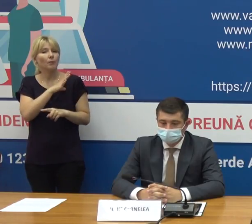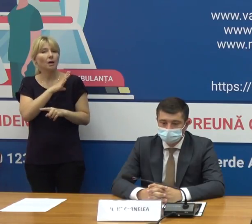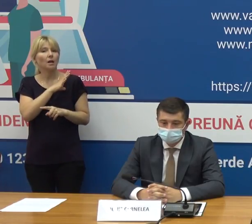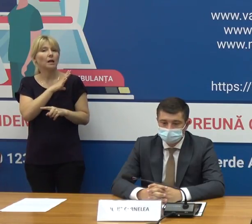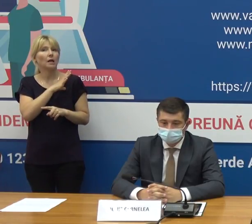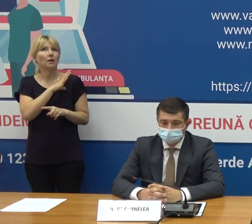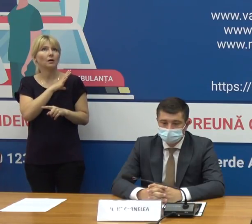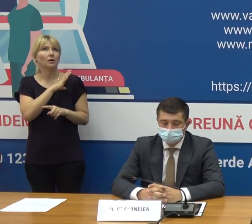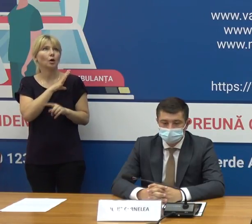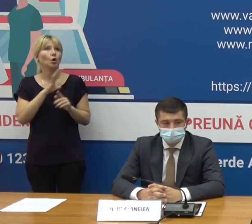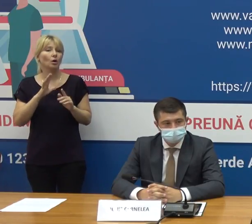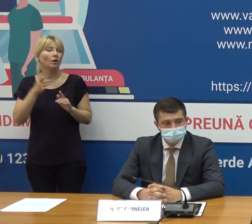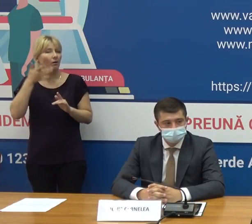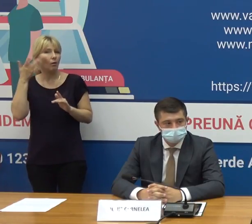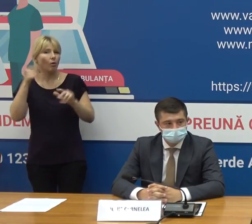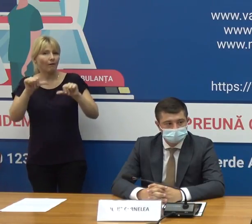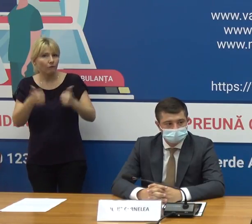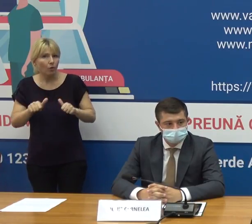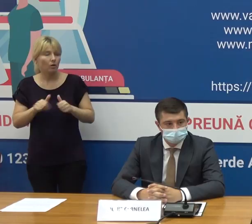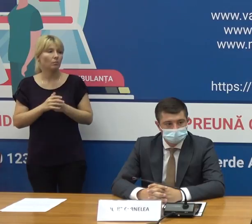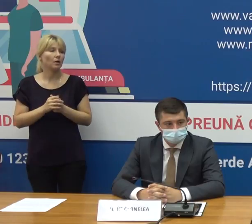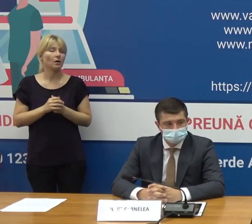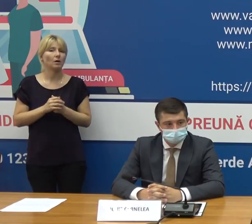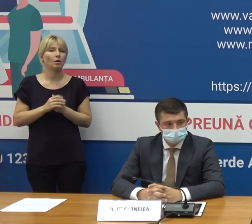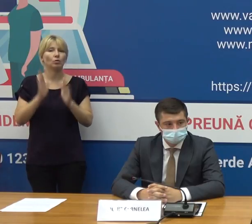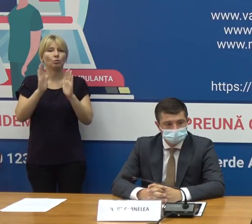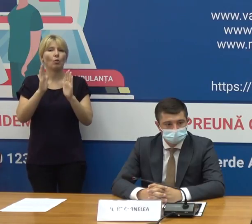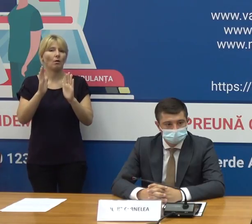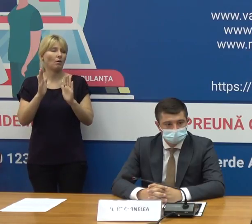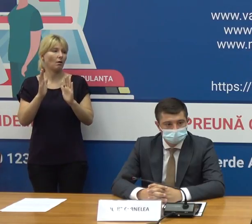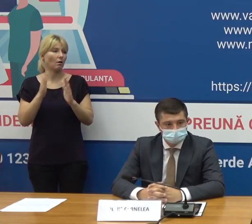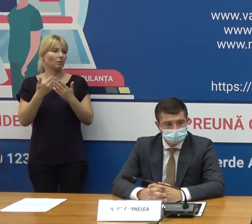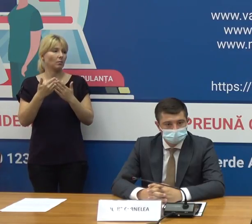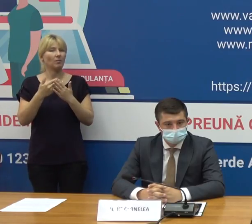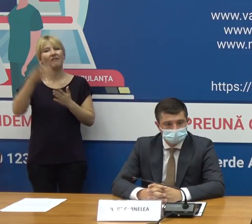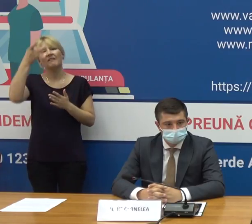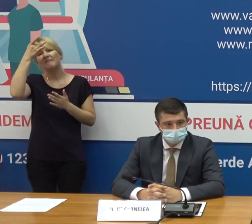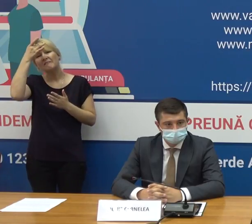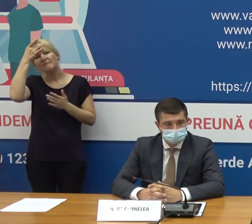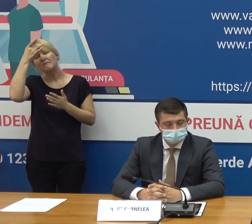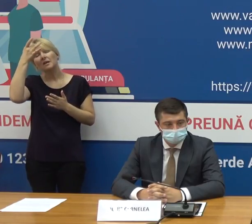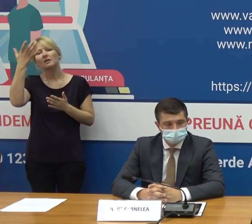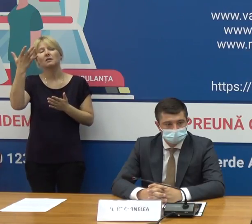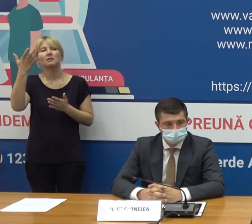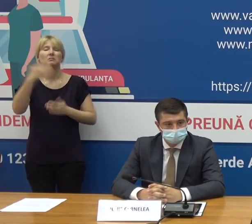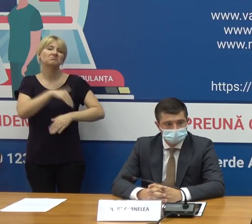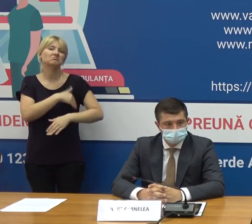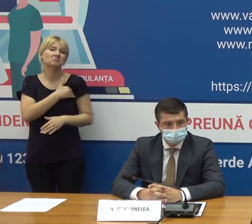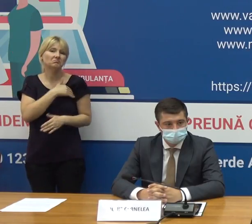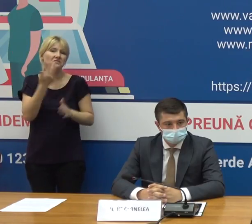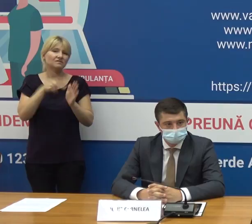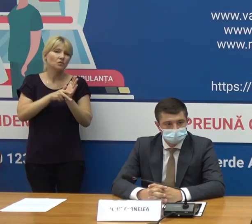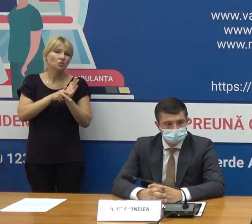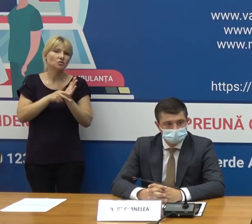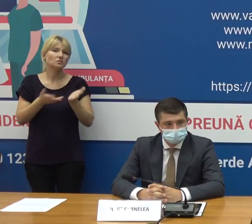evenimente ușoare care s-au manifestat prin durere locală fiebră nu mai mult de 38